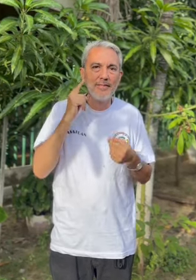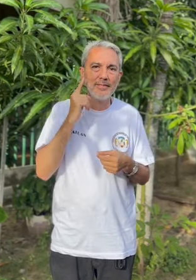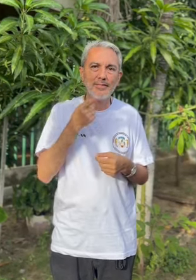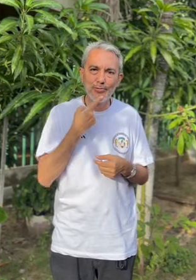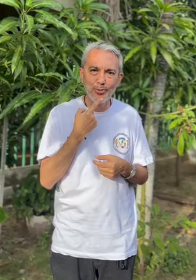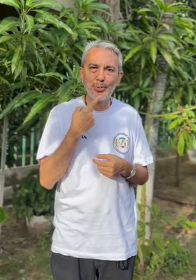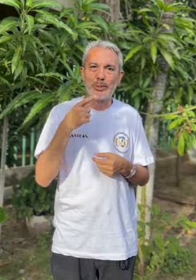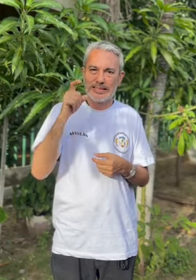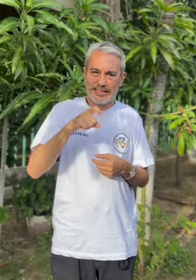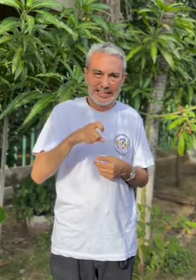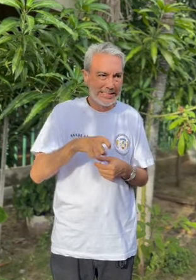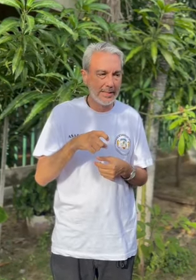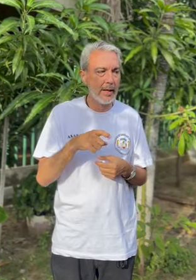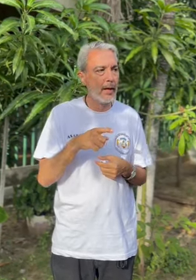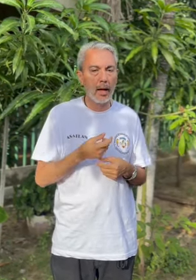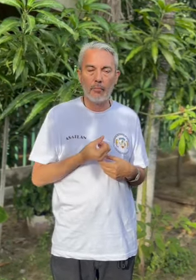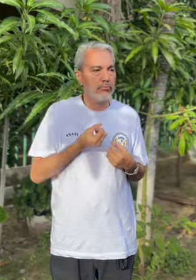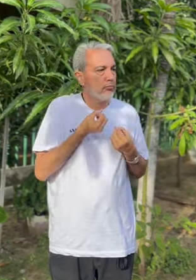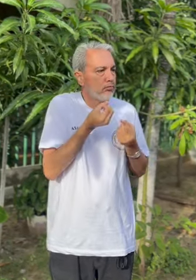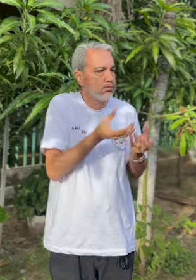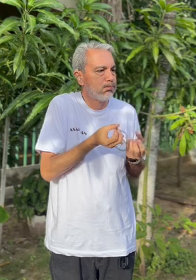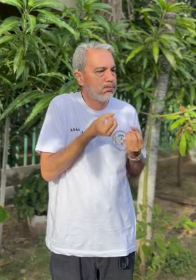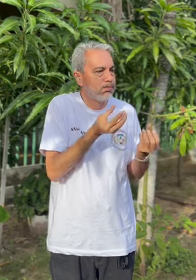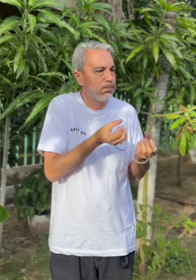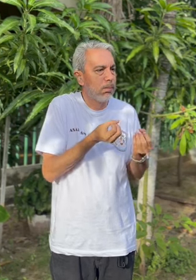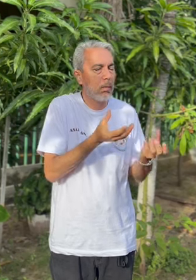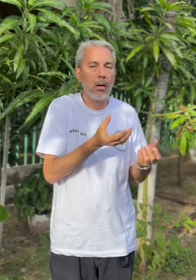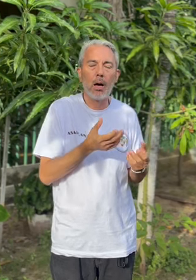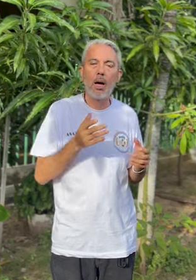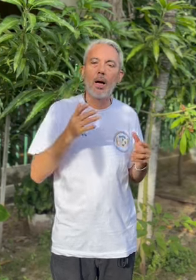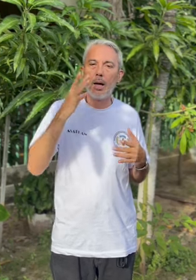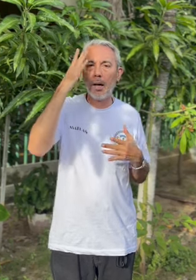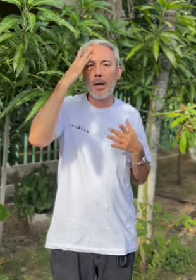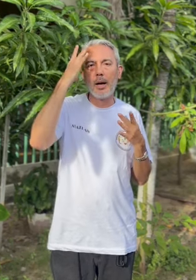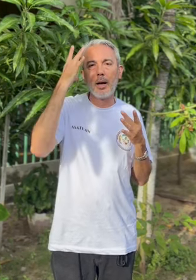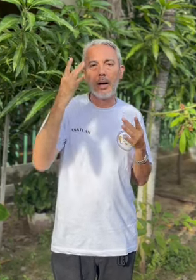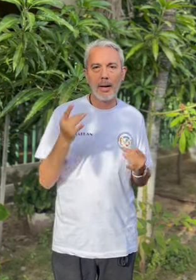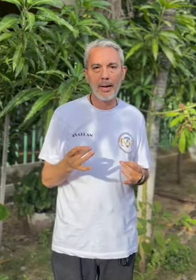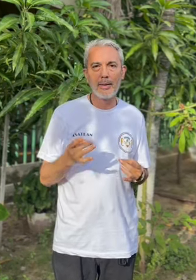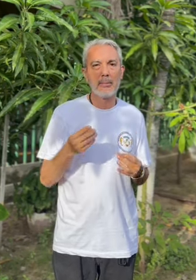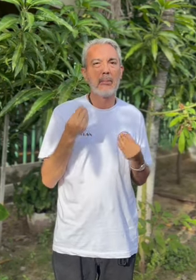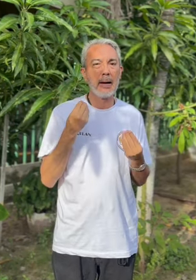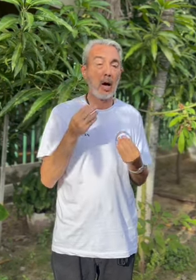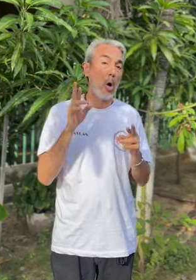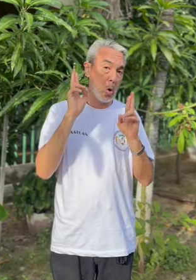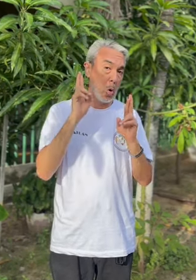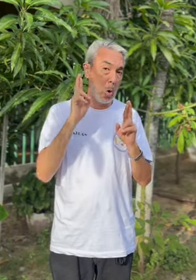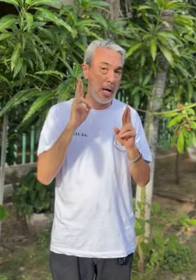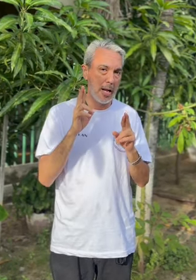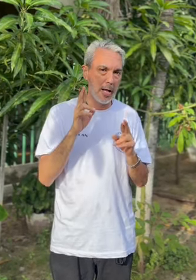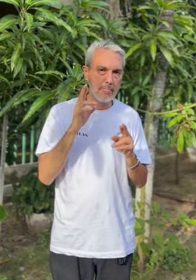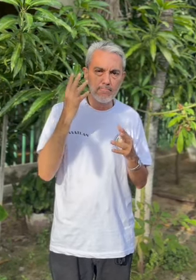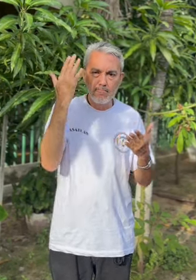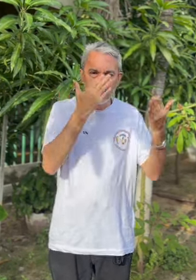y que ojalá desde Fenascol se analice todo esto,